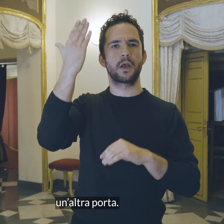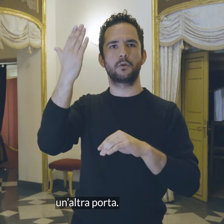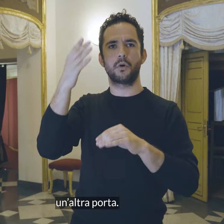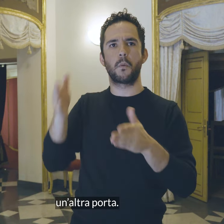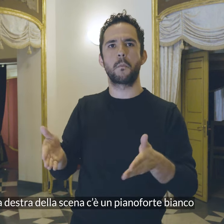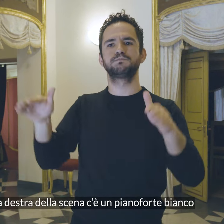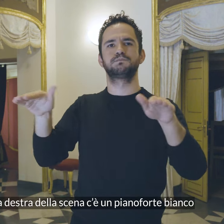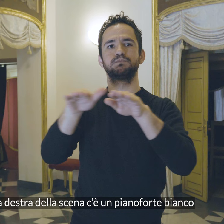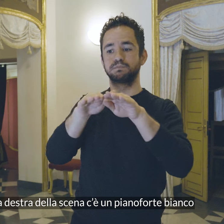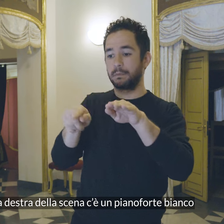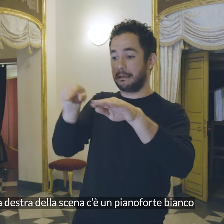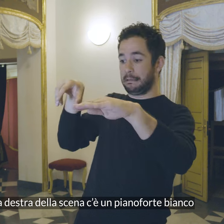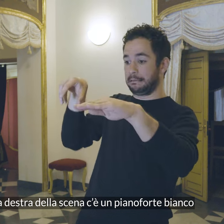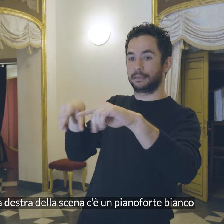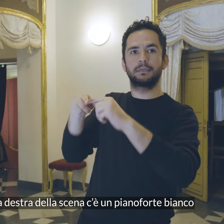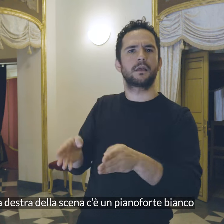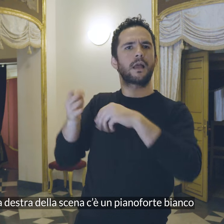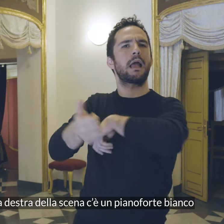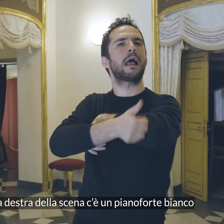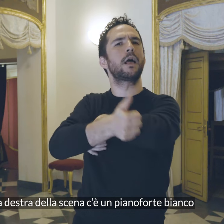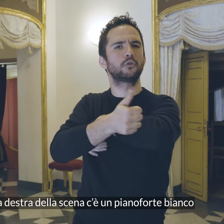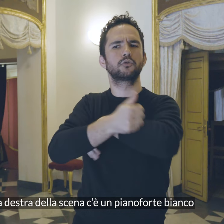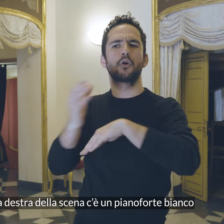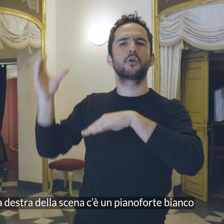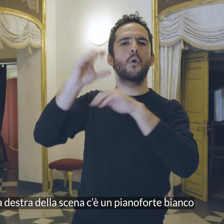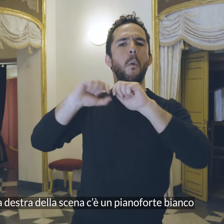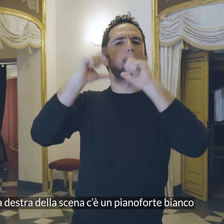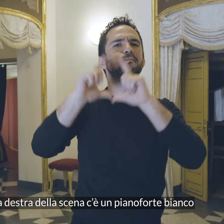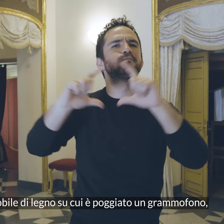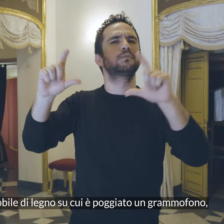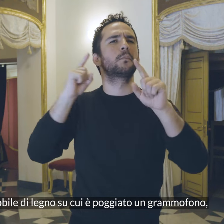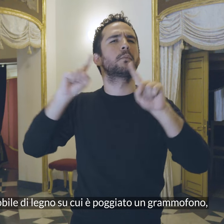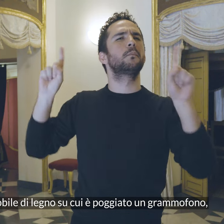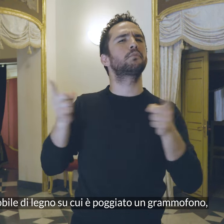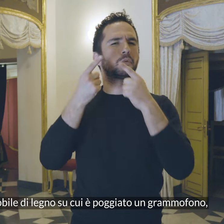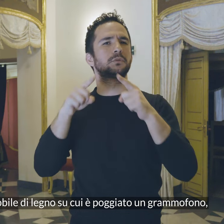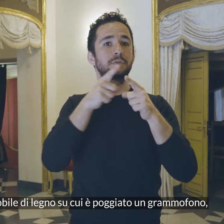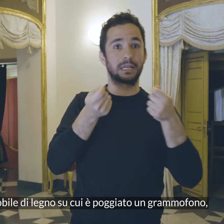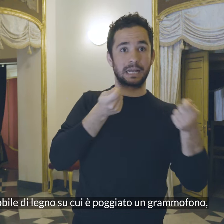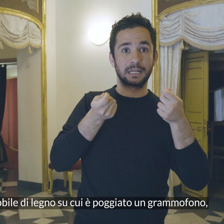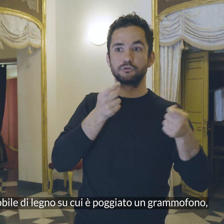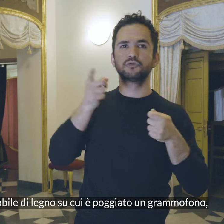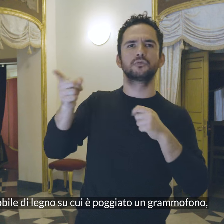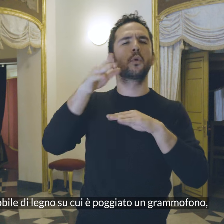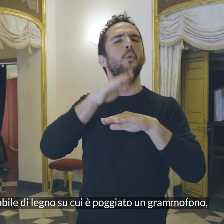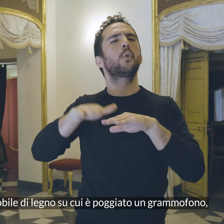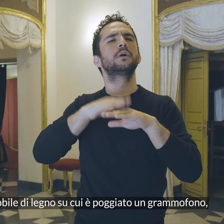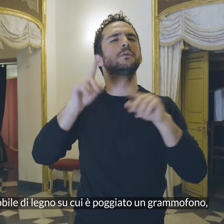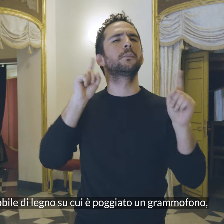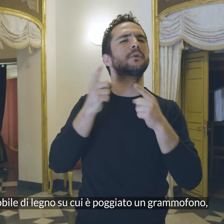Sulla destra della scena c'è un pianoforte bianco e un mobile di legno Su cui è poggiato un grammofono,